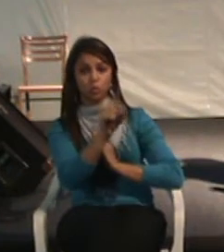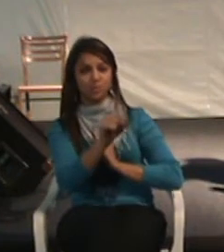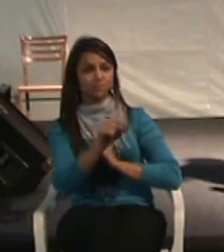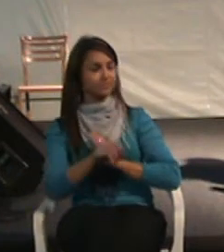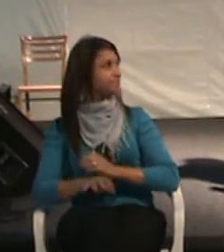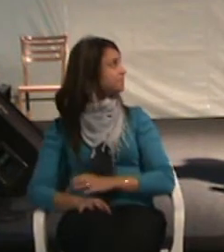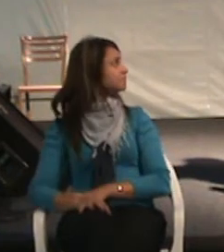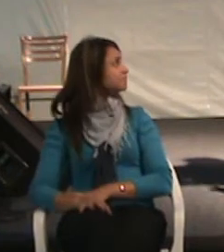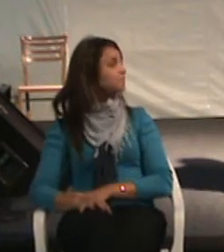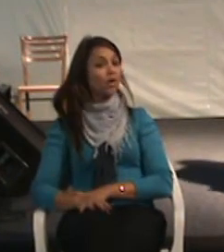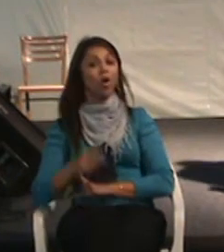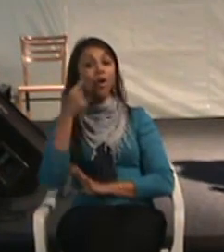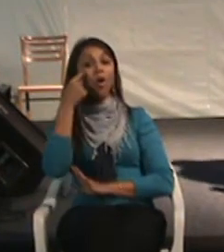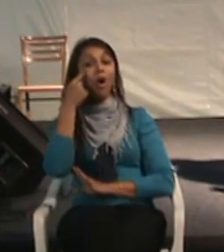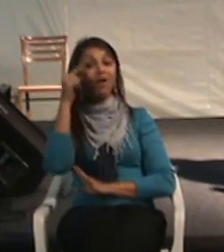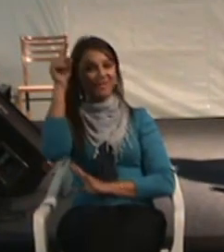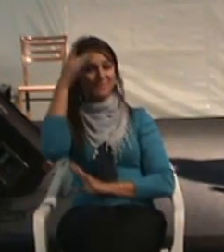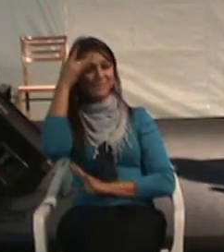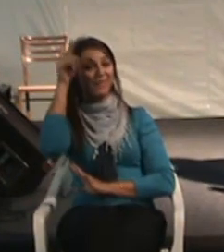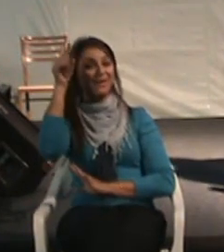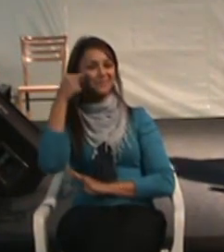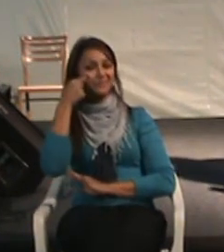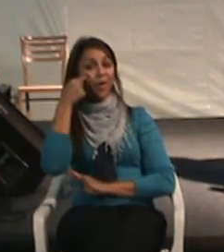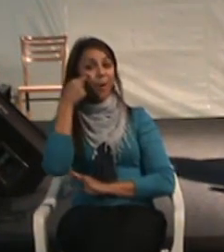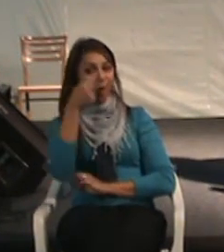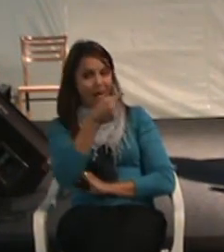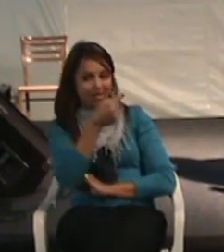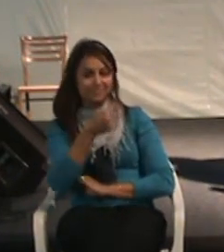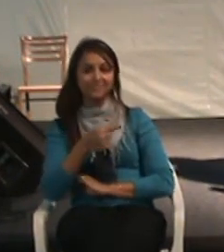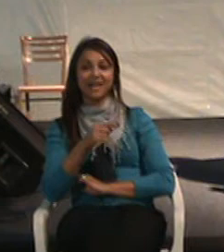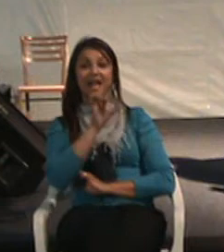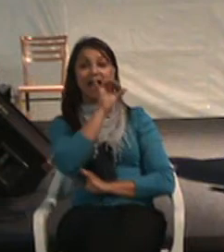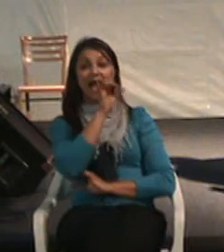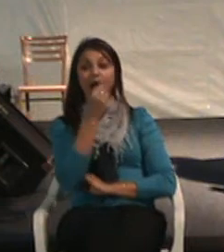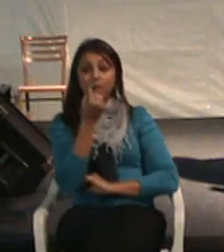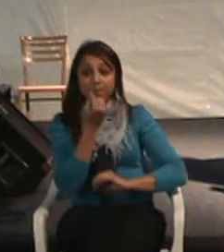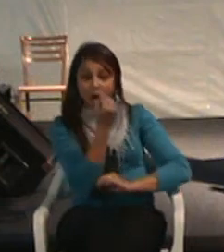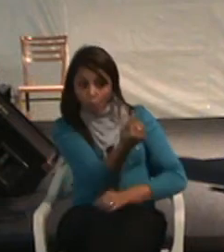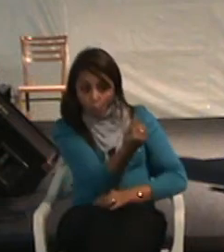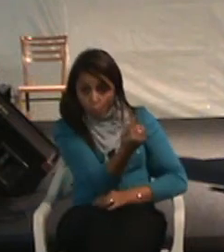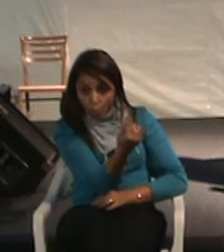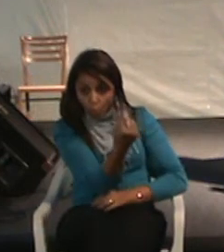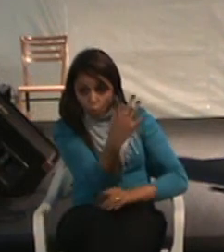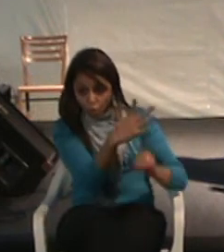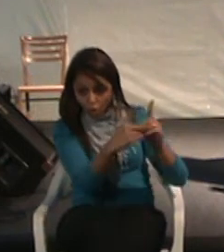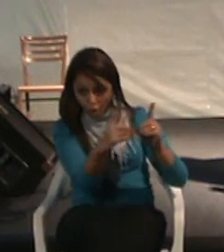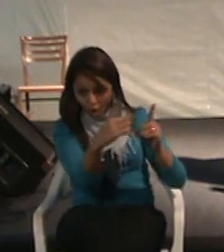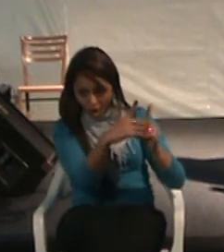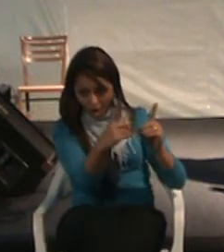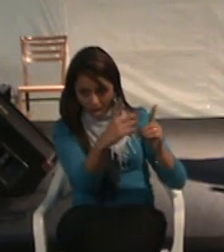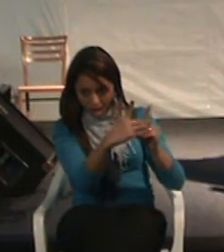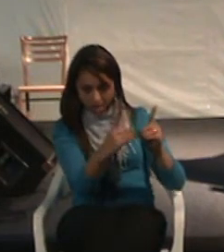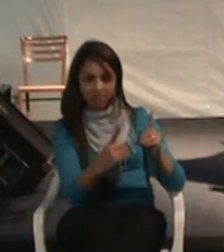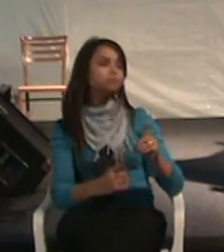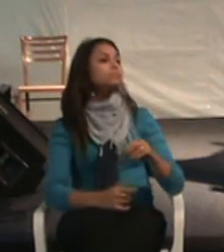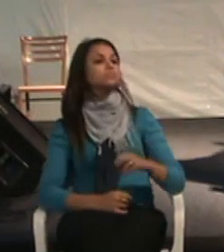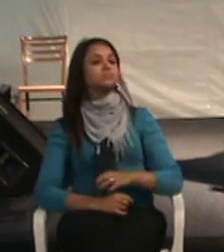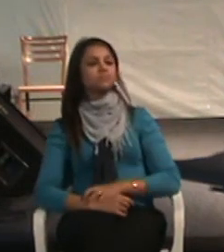só pessoal, do fundo, olha só isso aqui. Para cada dólar investido,